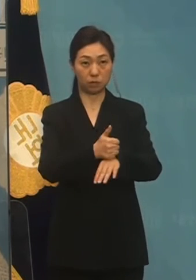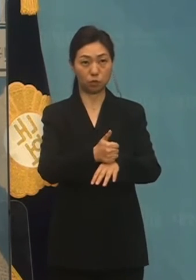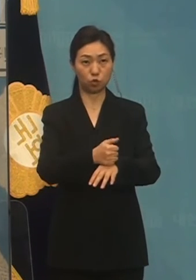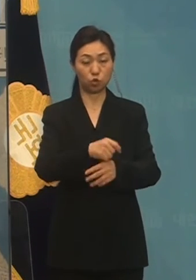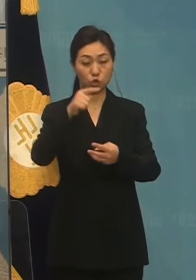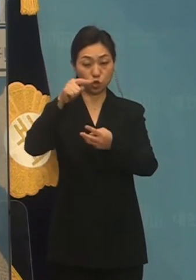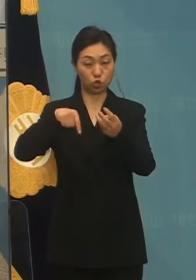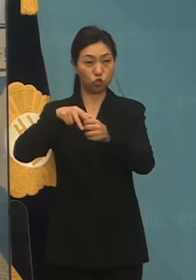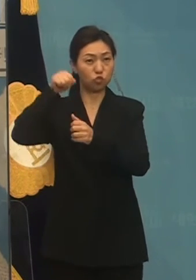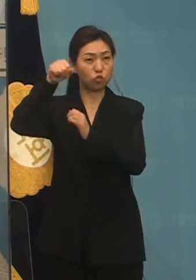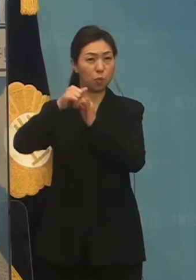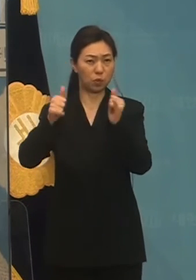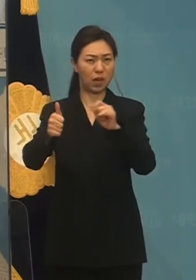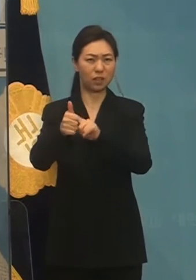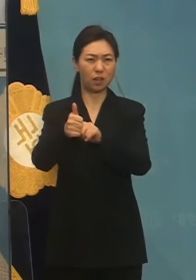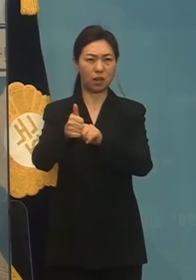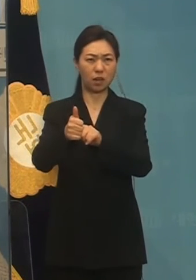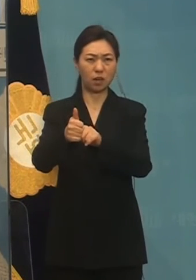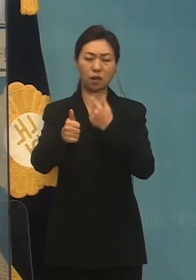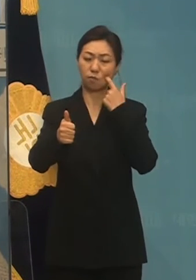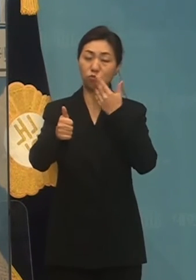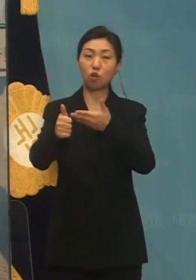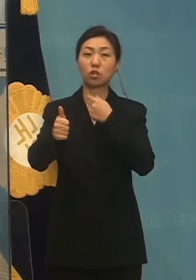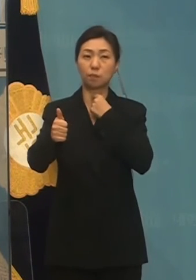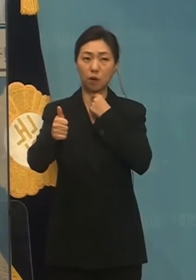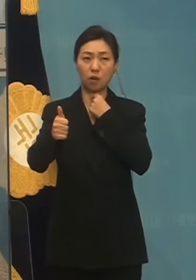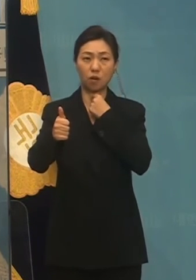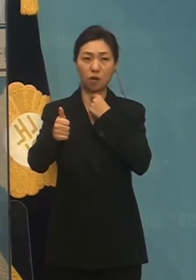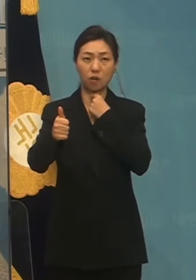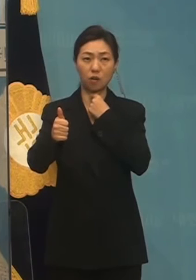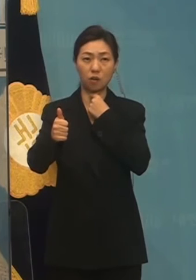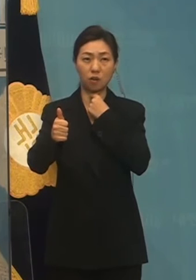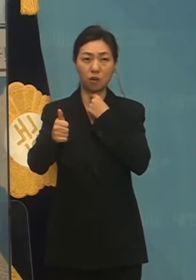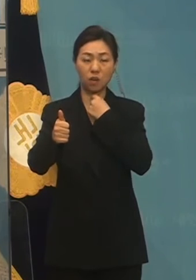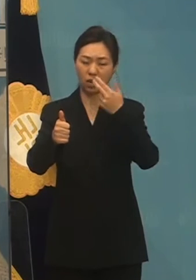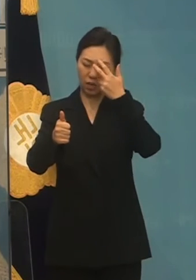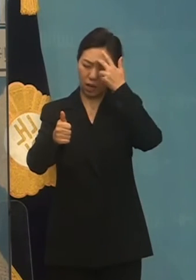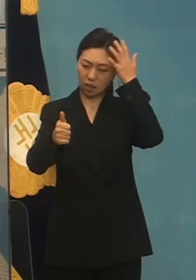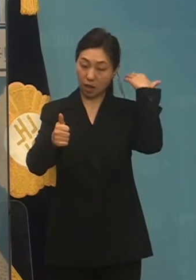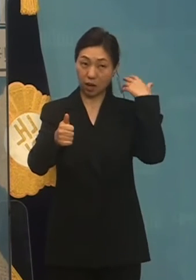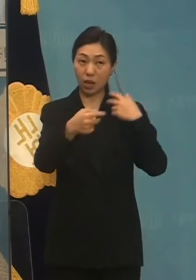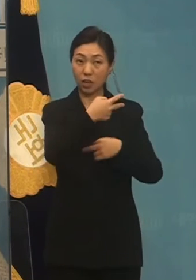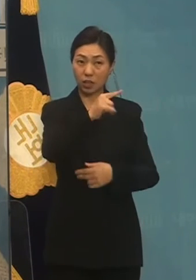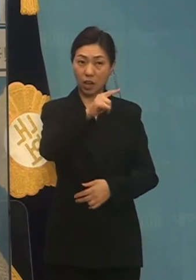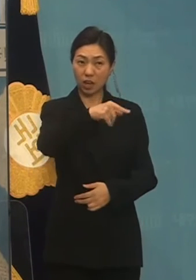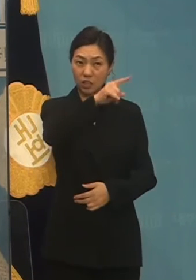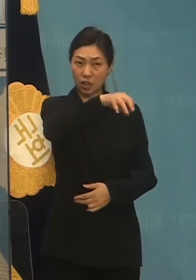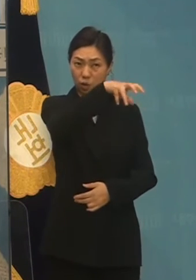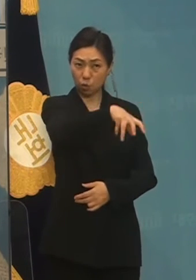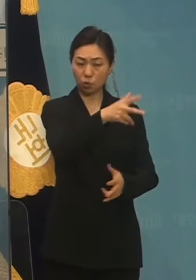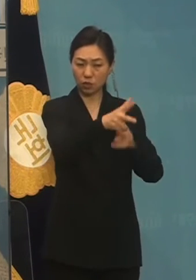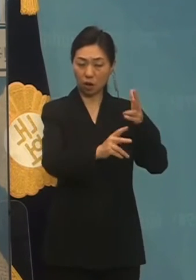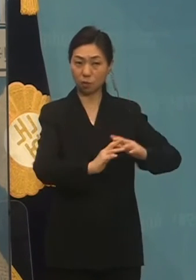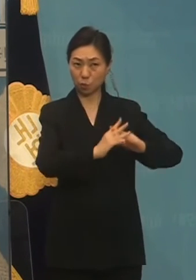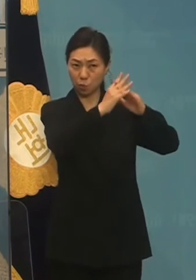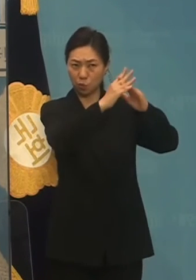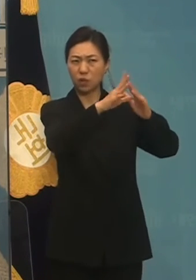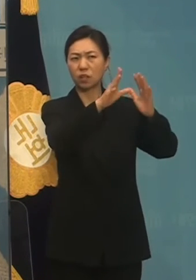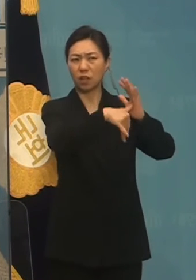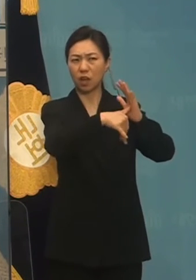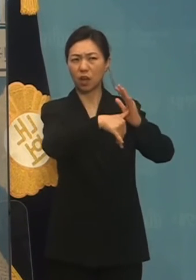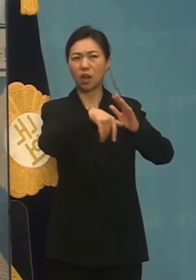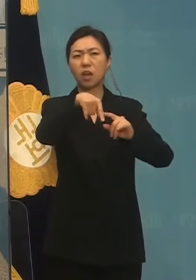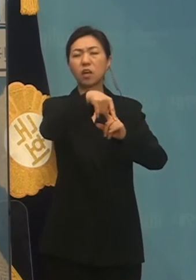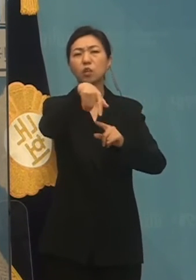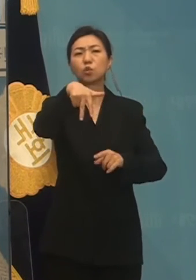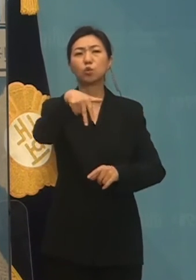윤석열 후보에게 다시 한번 묻겠습니다. 당시 대장동 사업 시행자가 조우영 씨에게